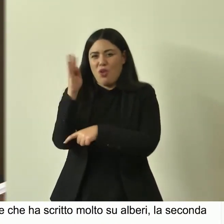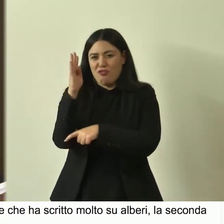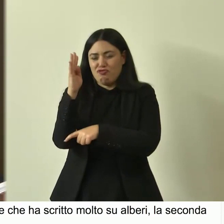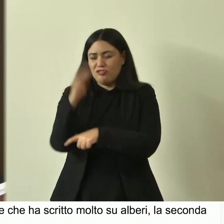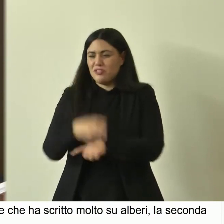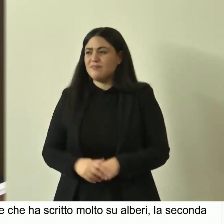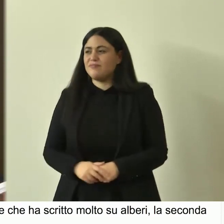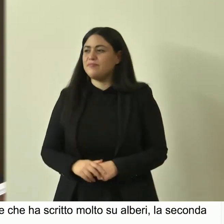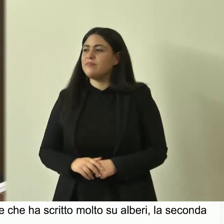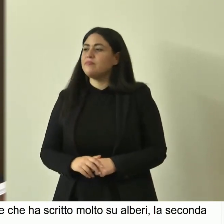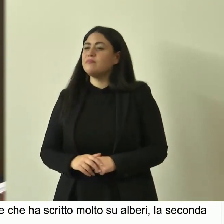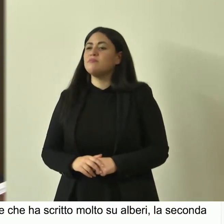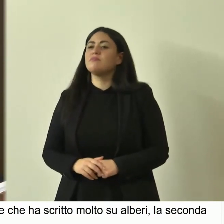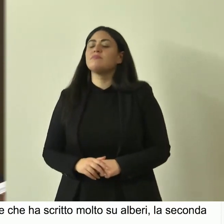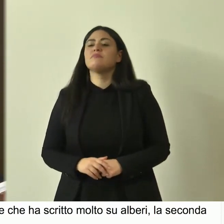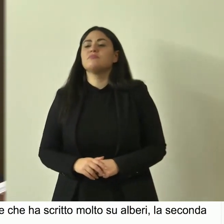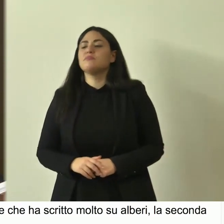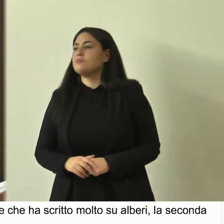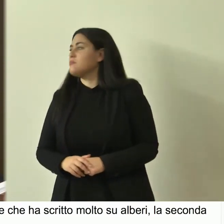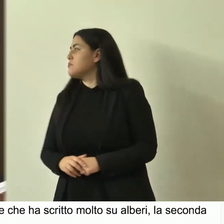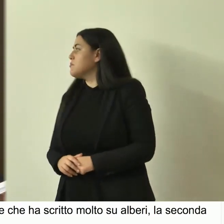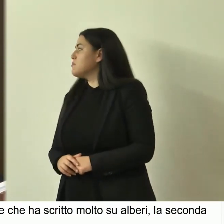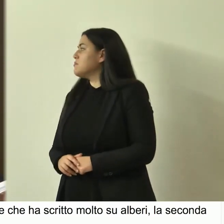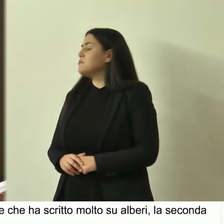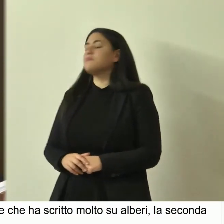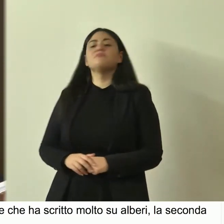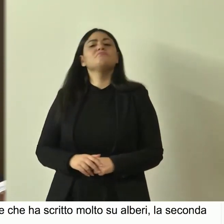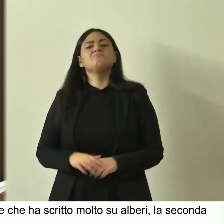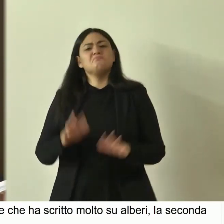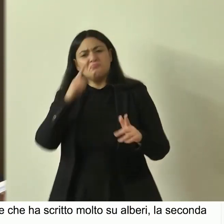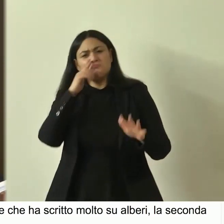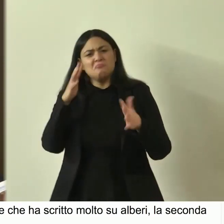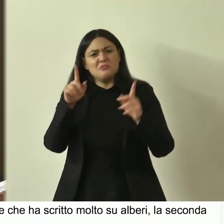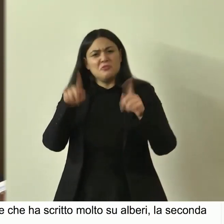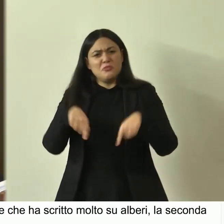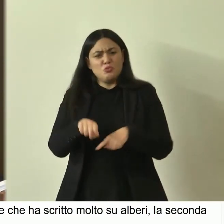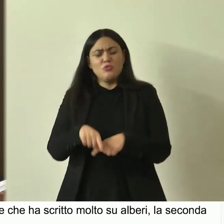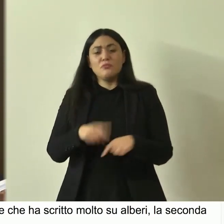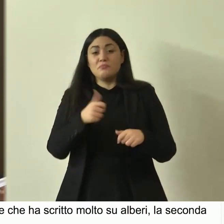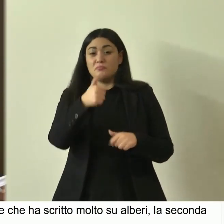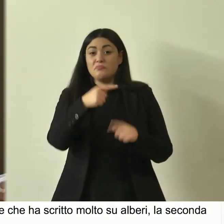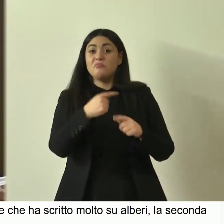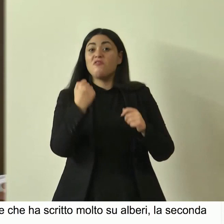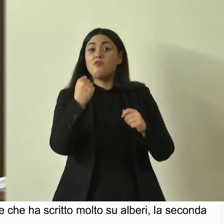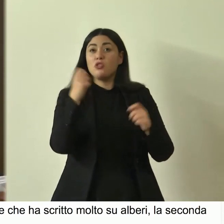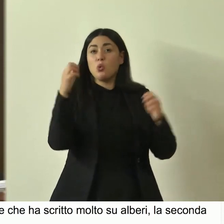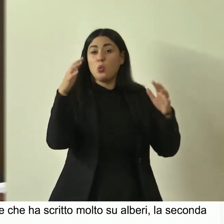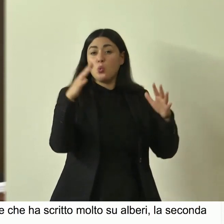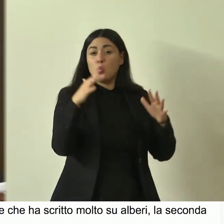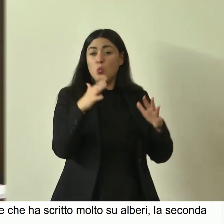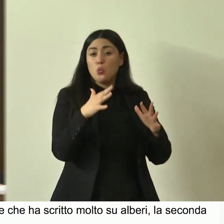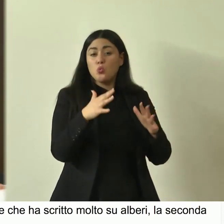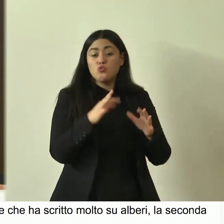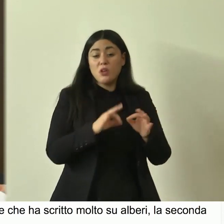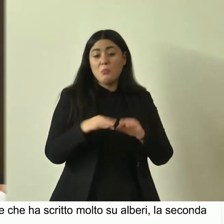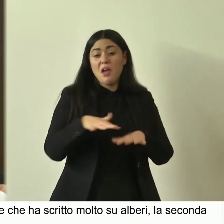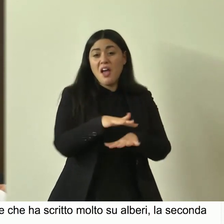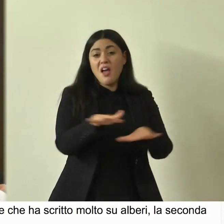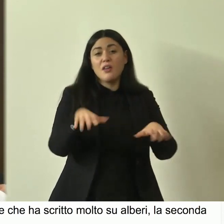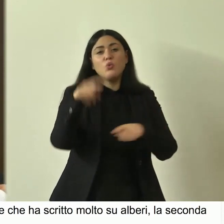con anche appunto come vi dico qualche assonanza la forza della luce e le dimensioni marine nel tuo